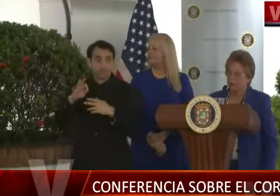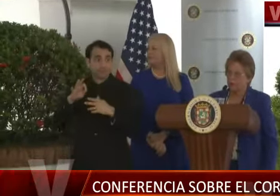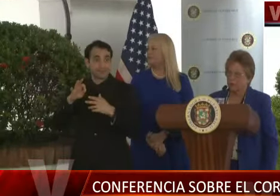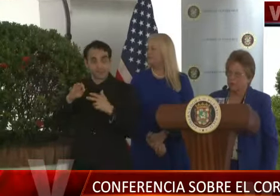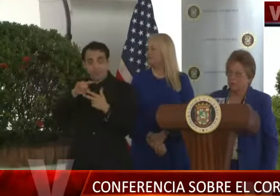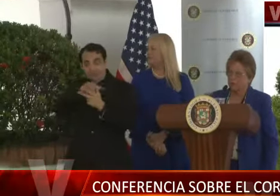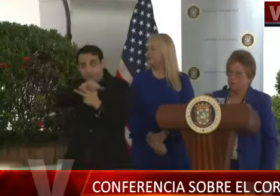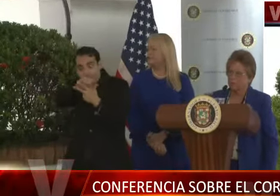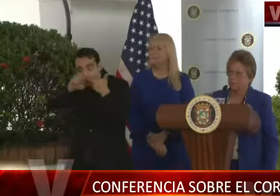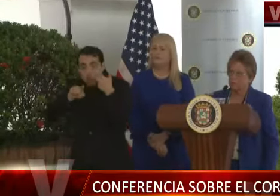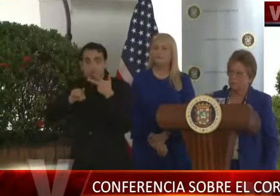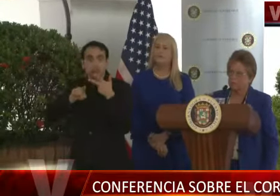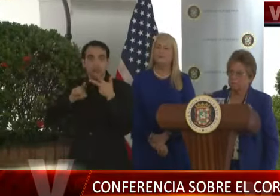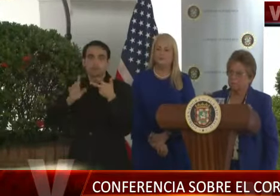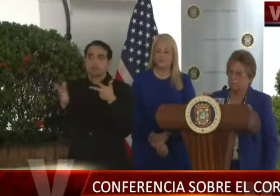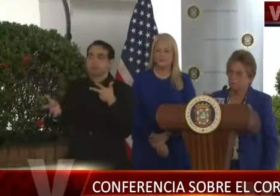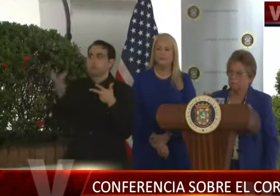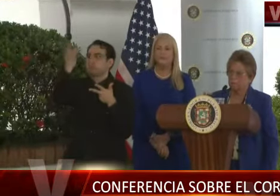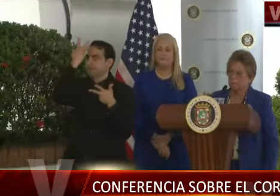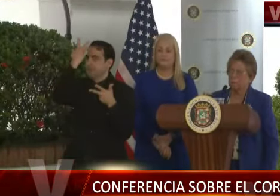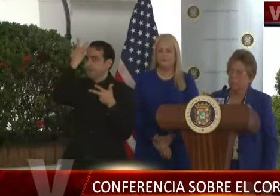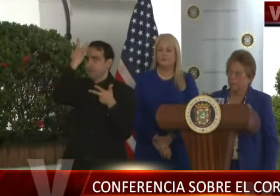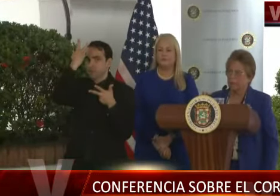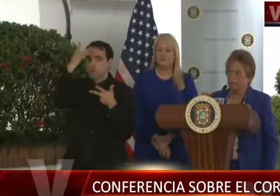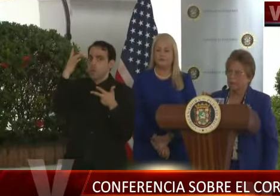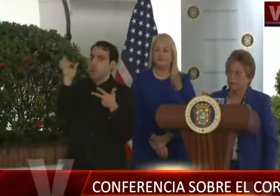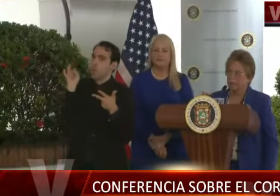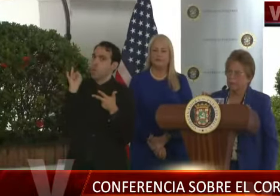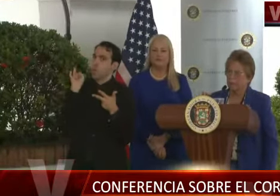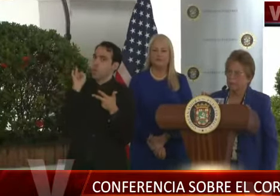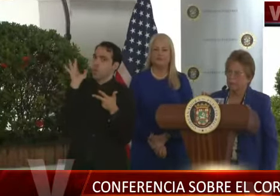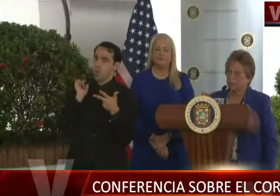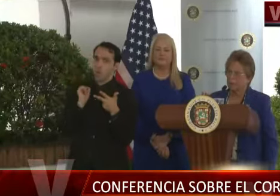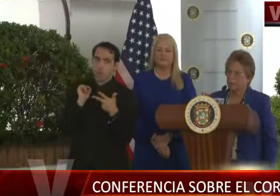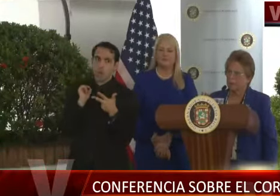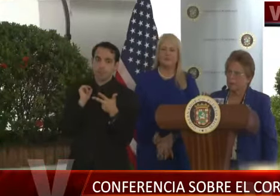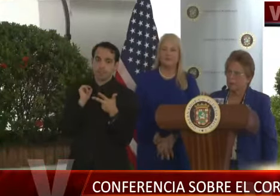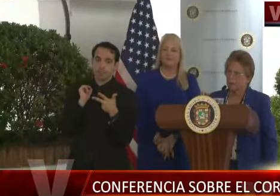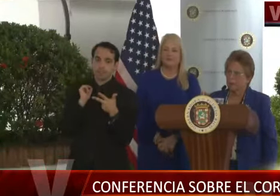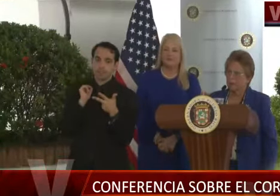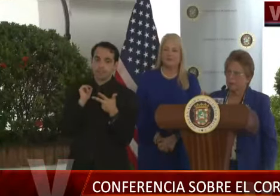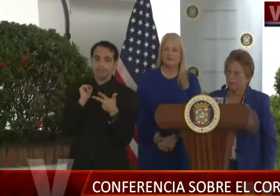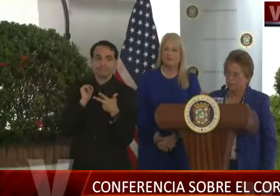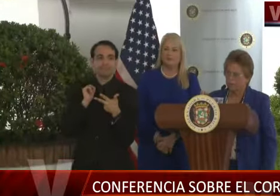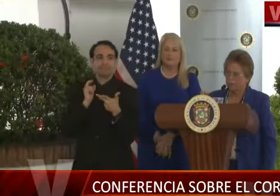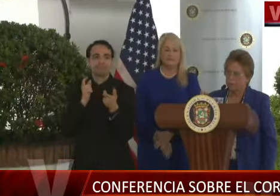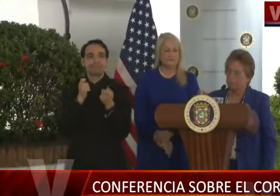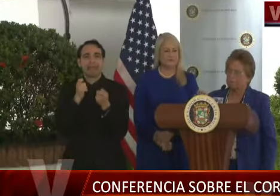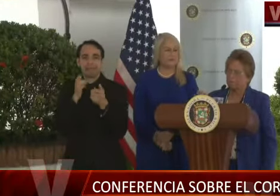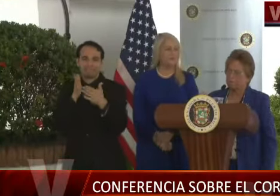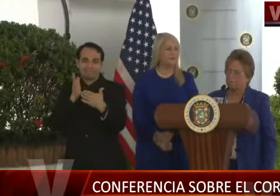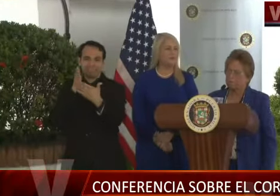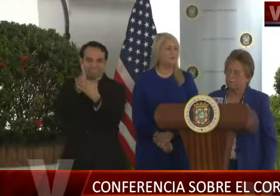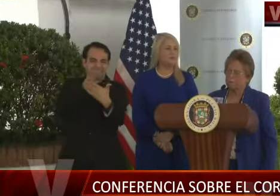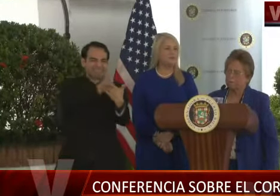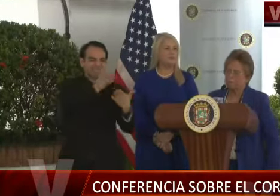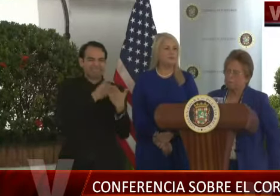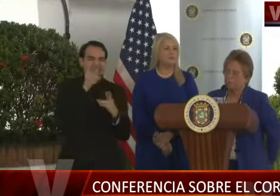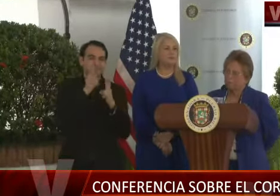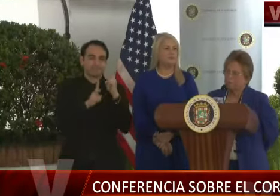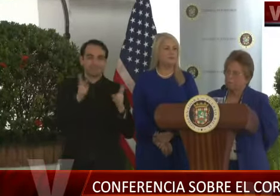tres situaciones de salud, en este momento, atacando a la población de Puerto Rico.